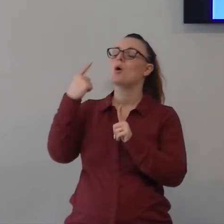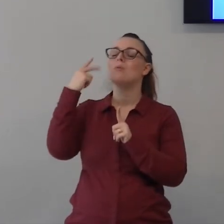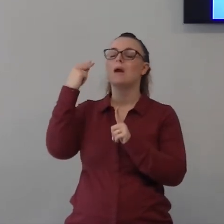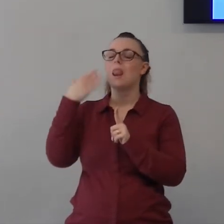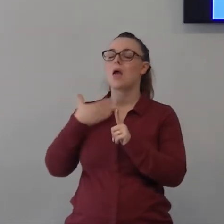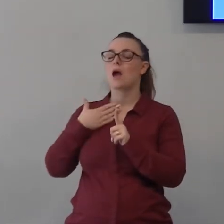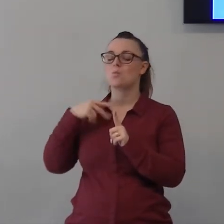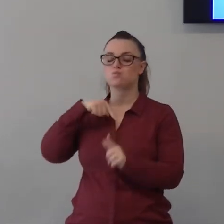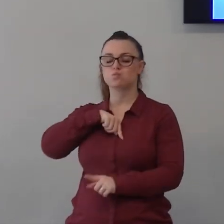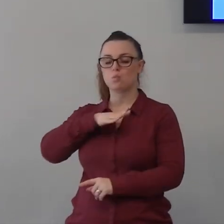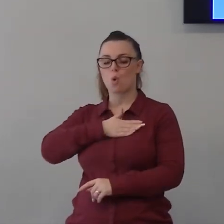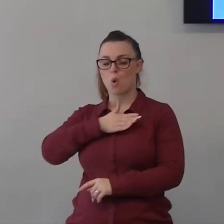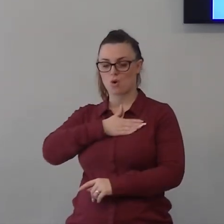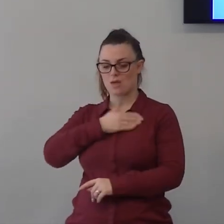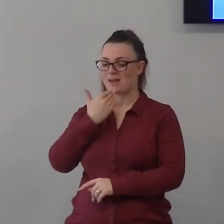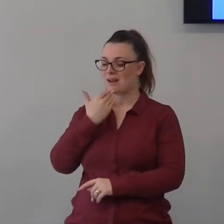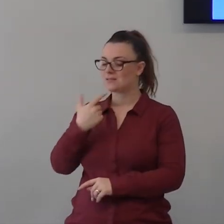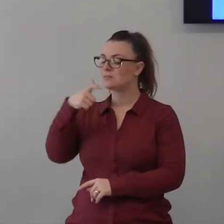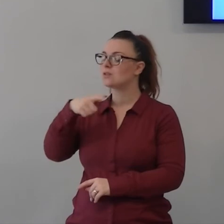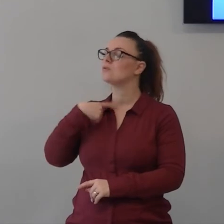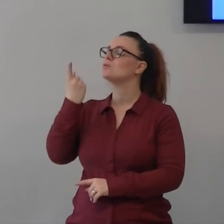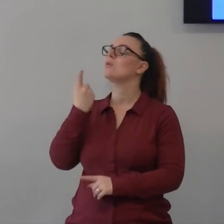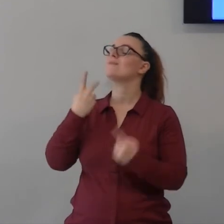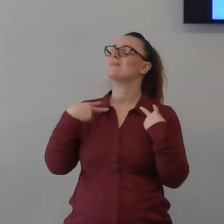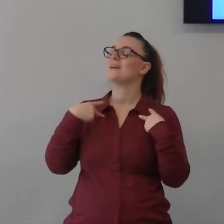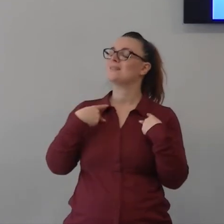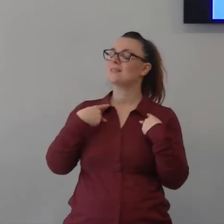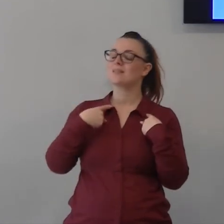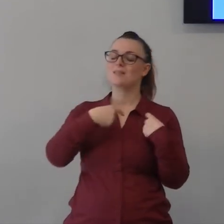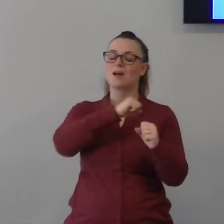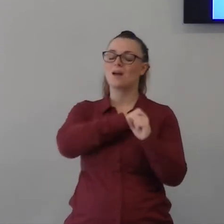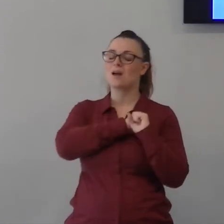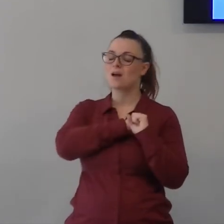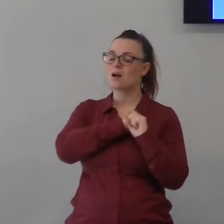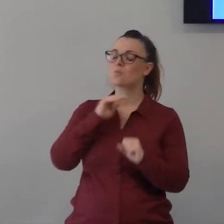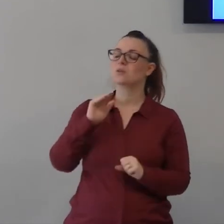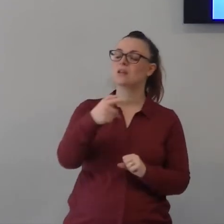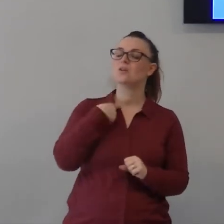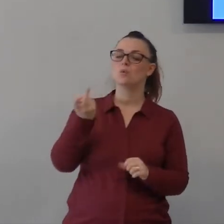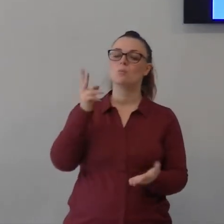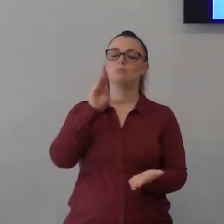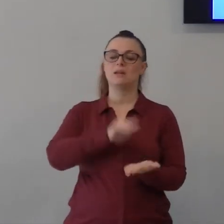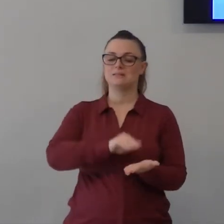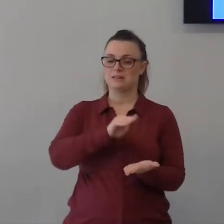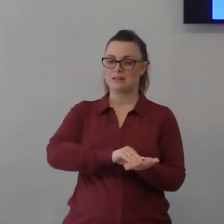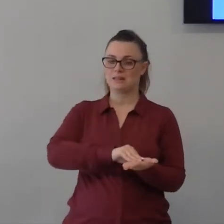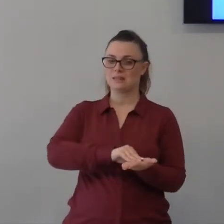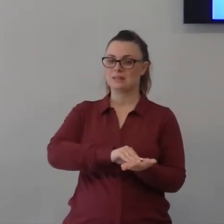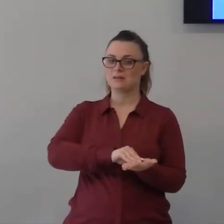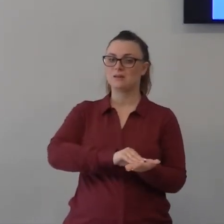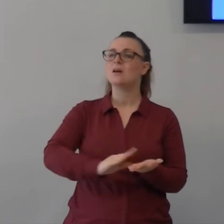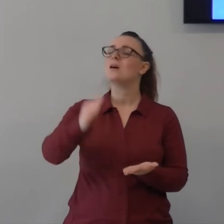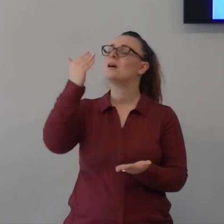grazie che sei presente nella vita nella vita dei credenti nella mia vita se tu che me l